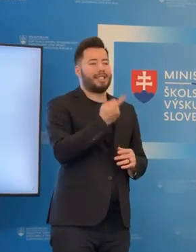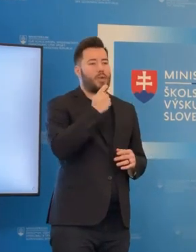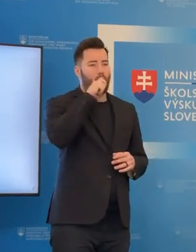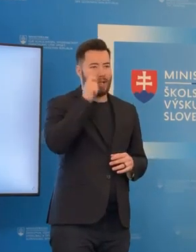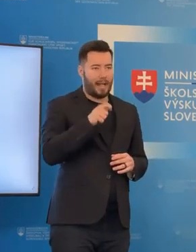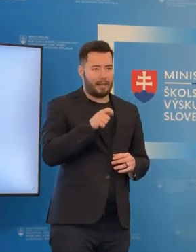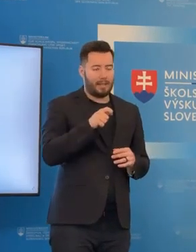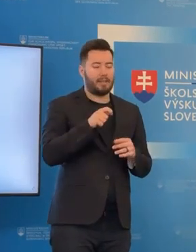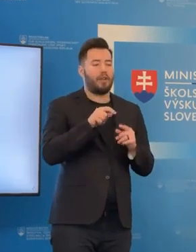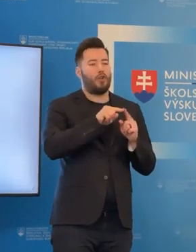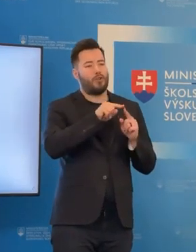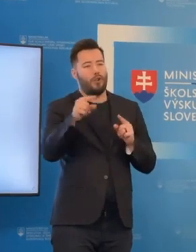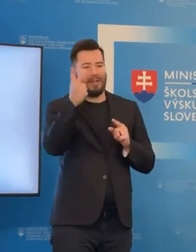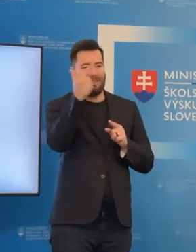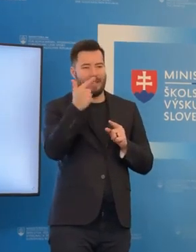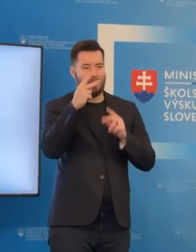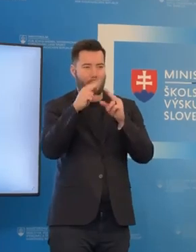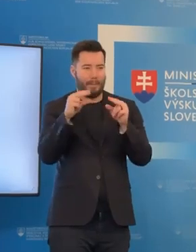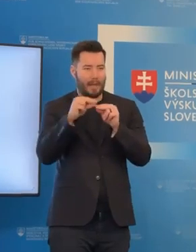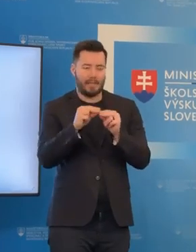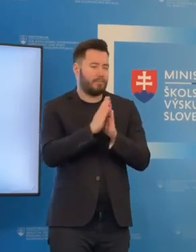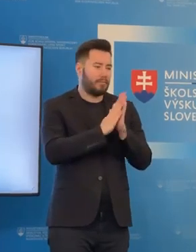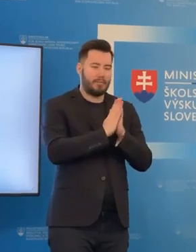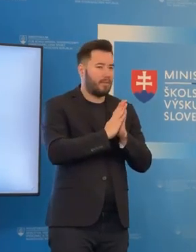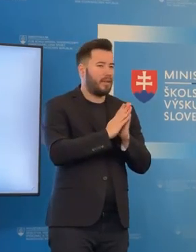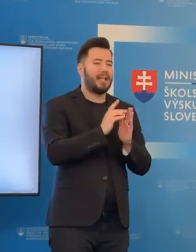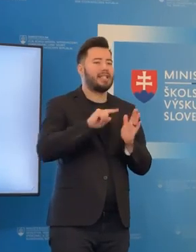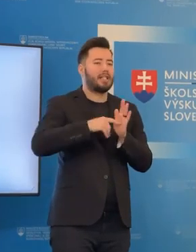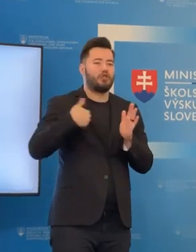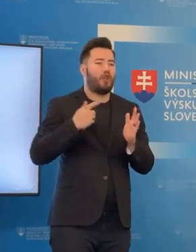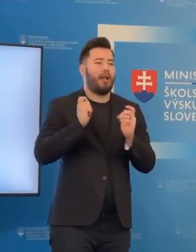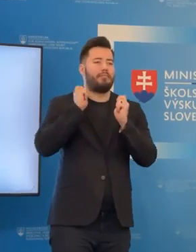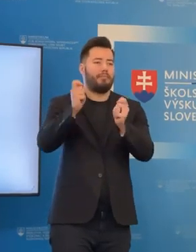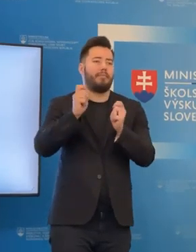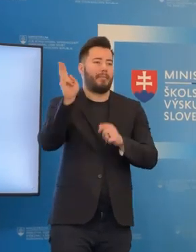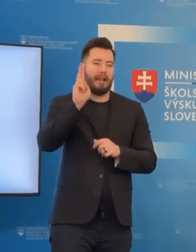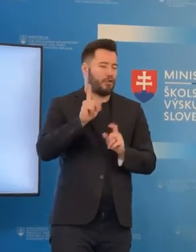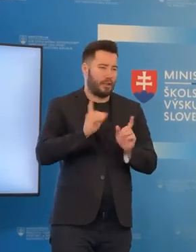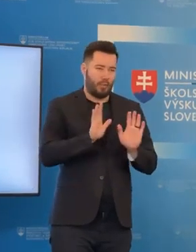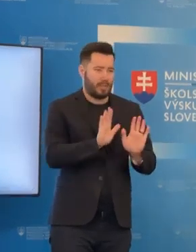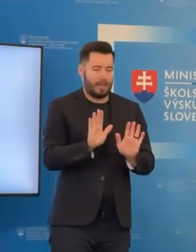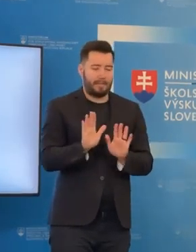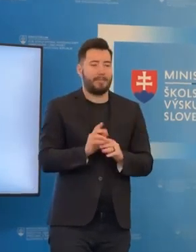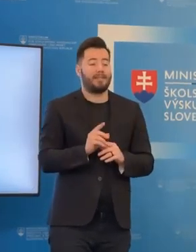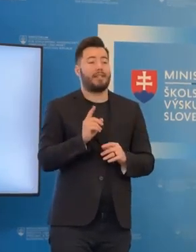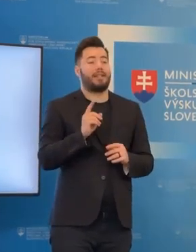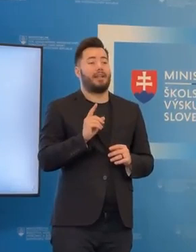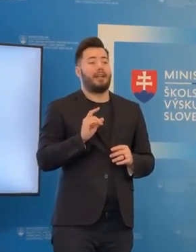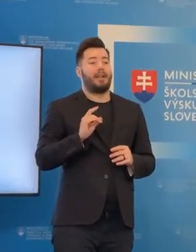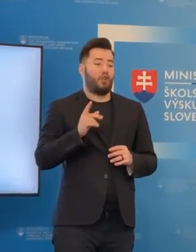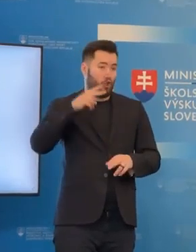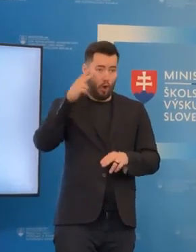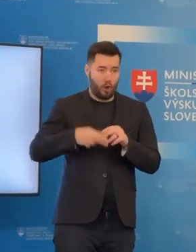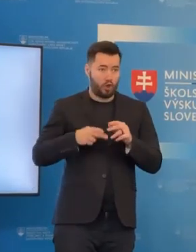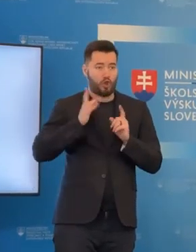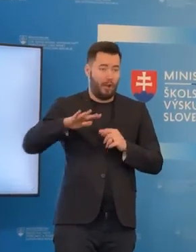marca, keď je stanovený termín, nemali podávať prihlášky na stredné školy. Následne, keď prebehne celý proces